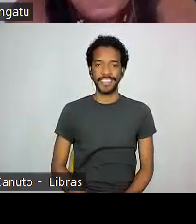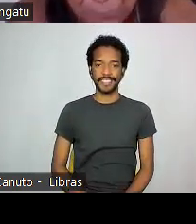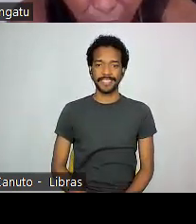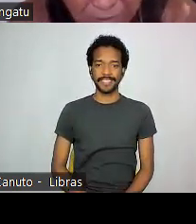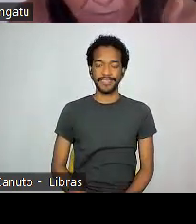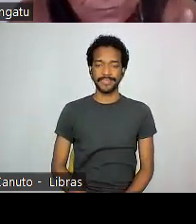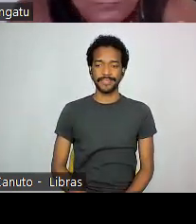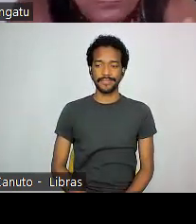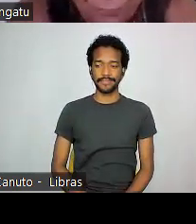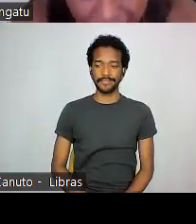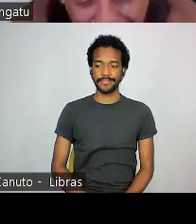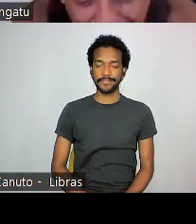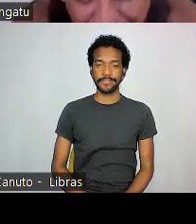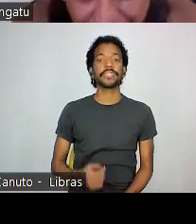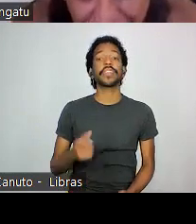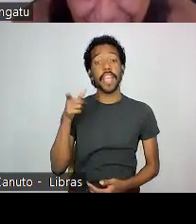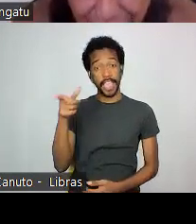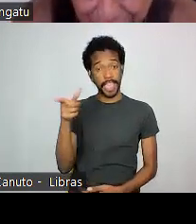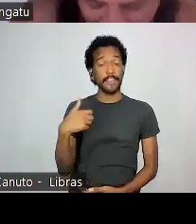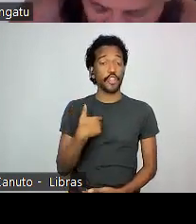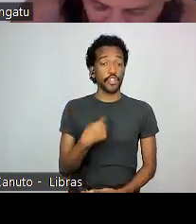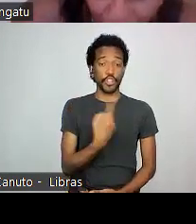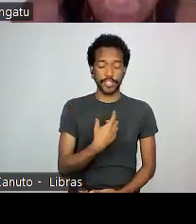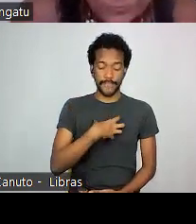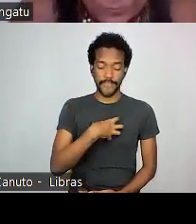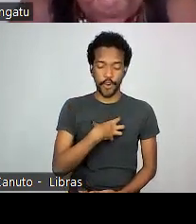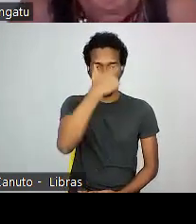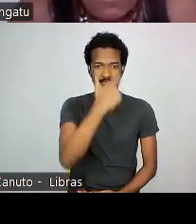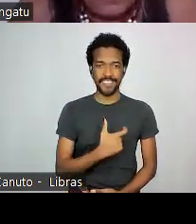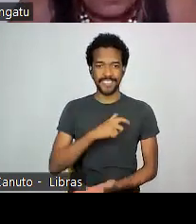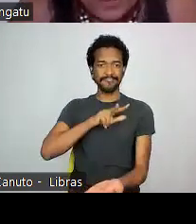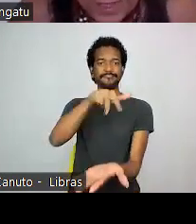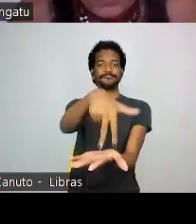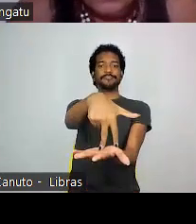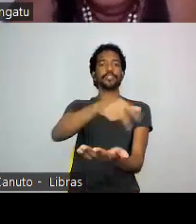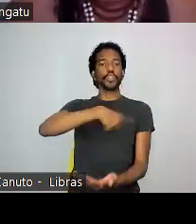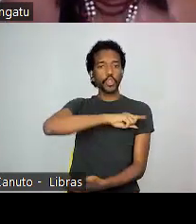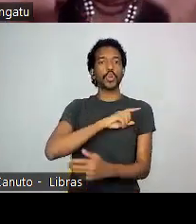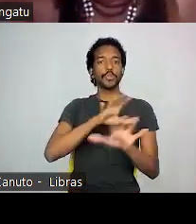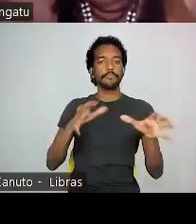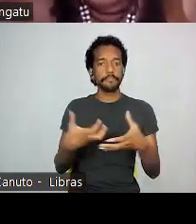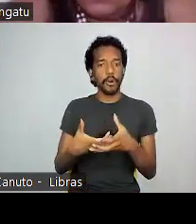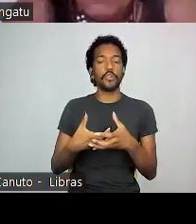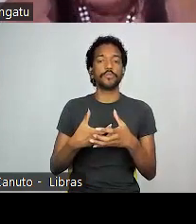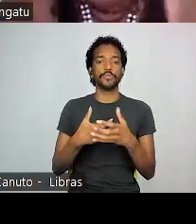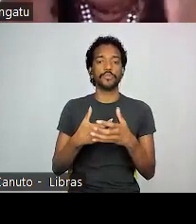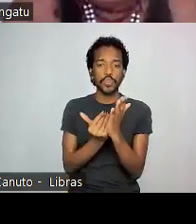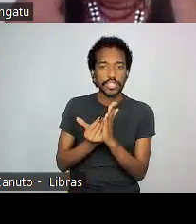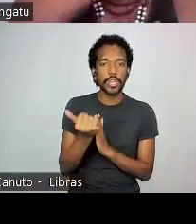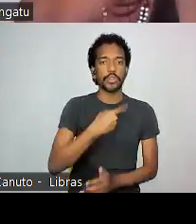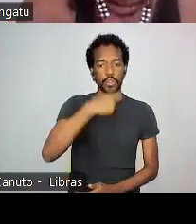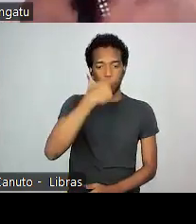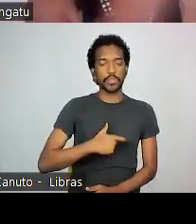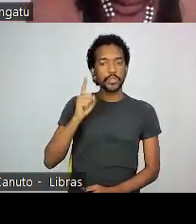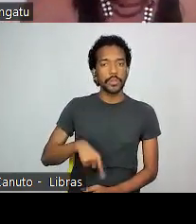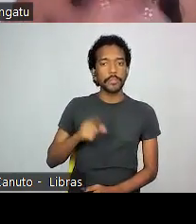por causa da nossa forma de ser. nós, em povos originários, nós já somos um